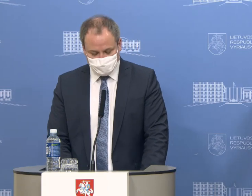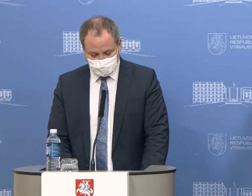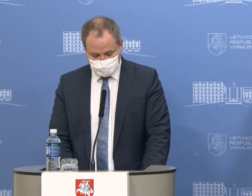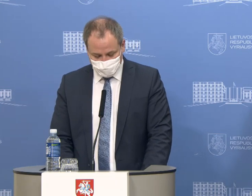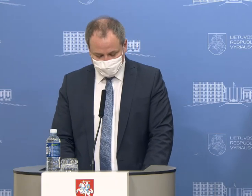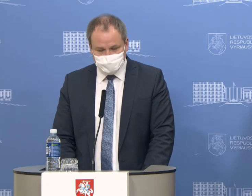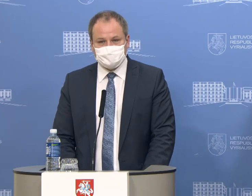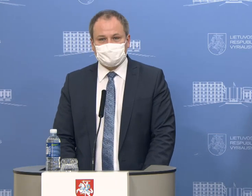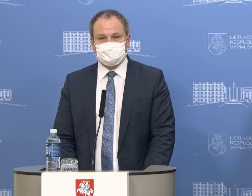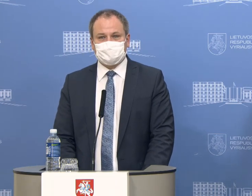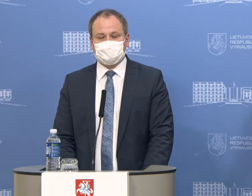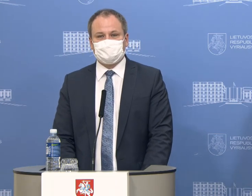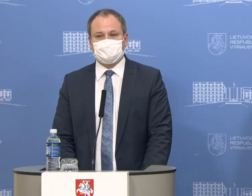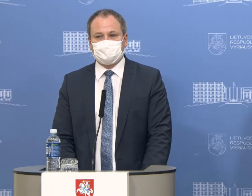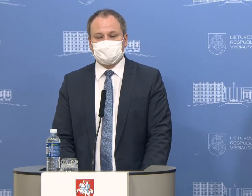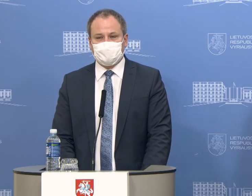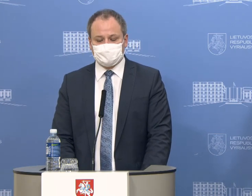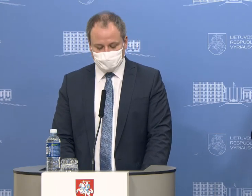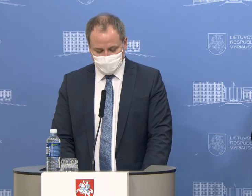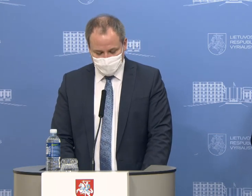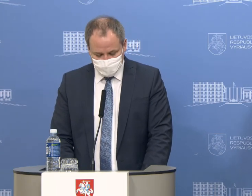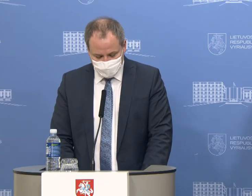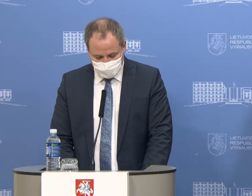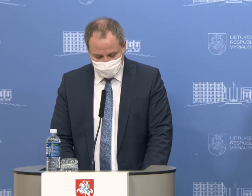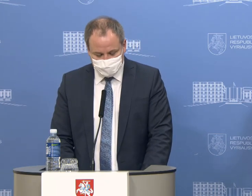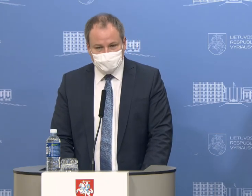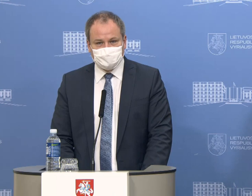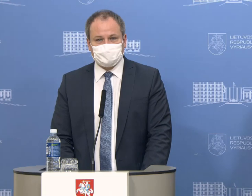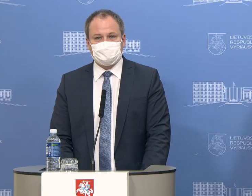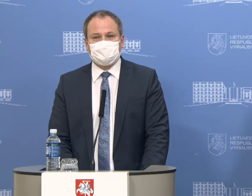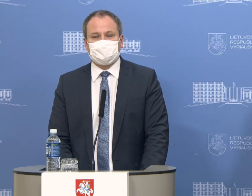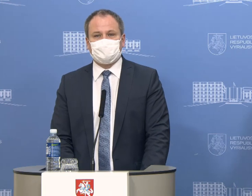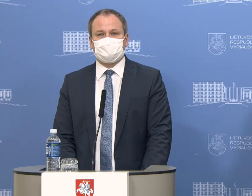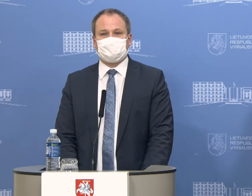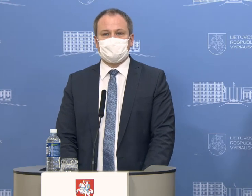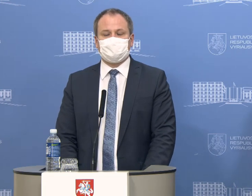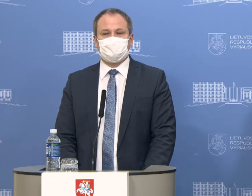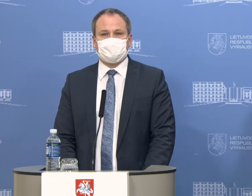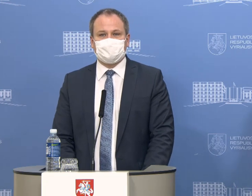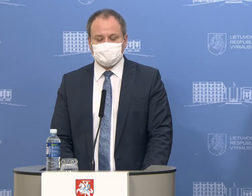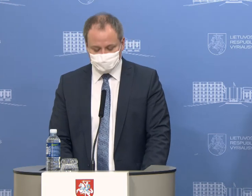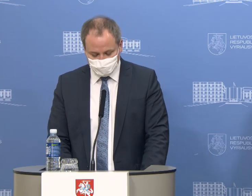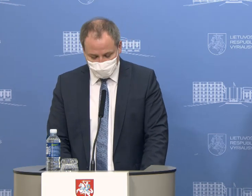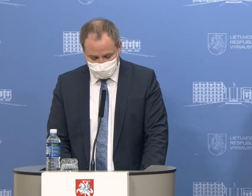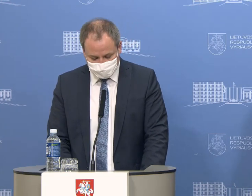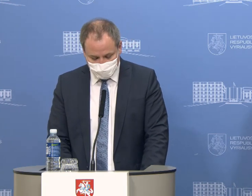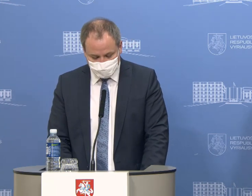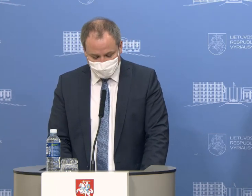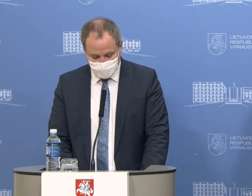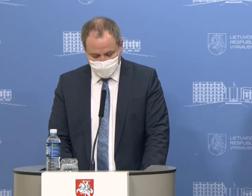informacija, tai vėlgi statistiką jūs jau girdėjote, artėjame su užsikrėtusiu skaičiame prie 350,